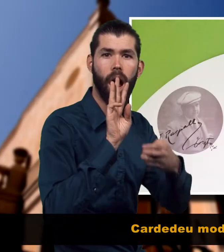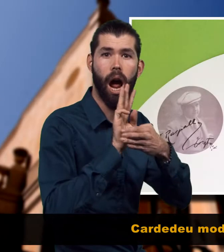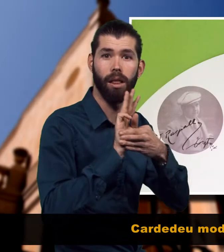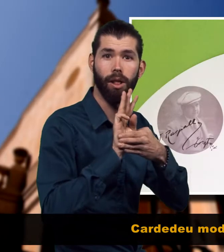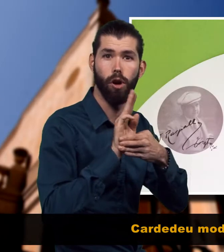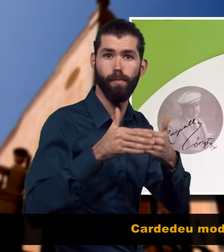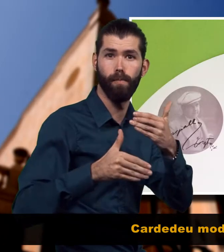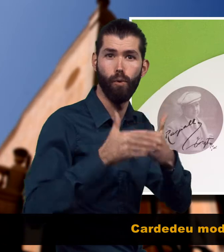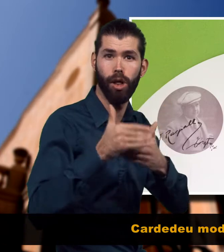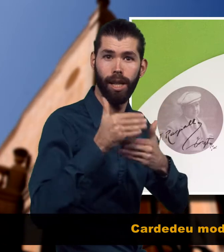Cardedeu modernista